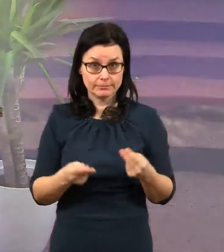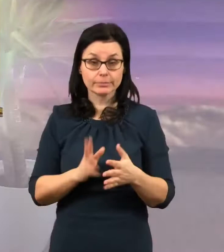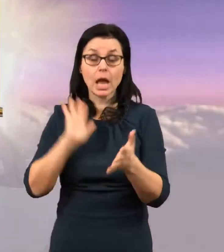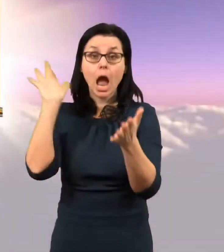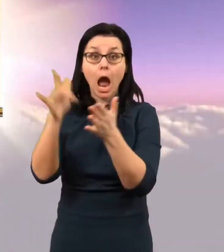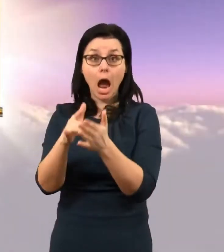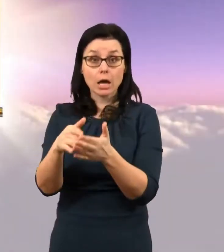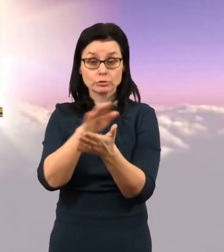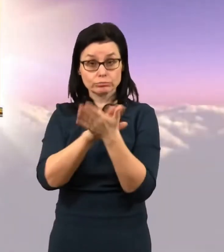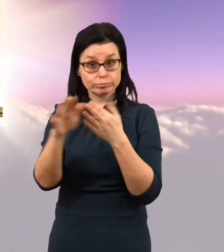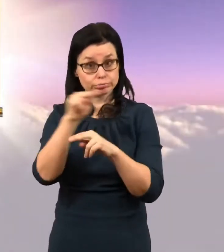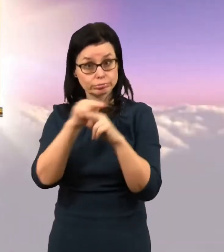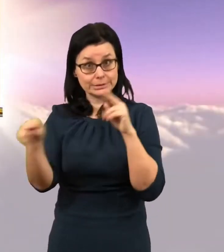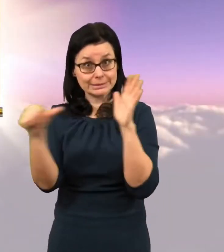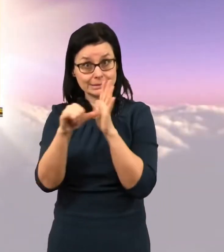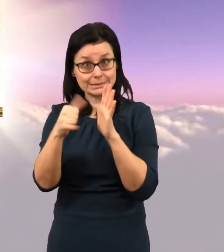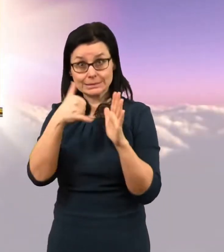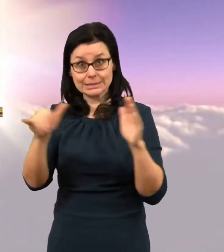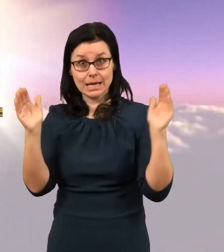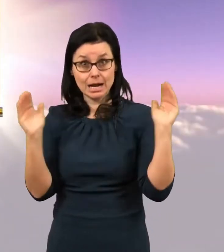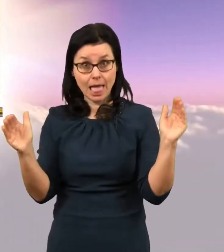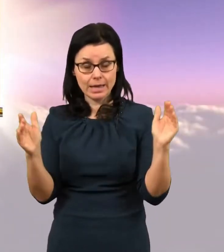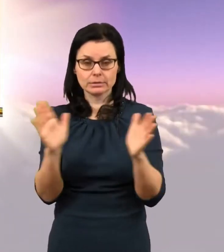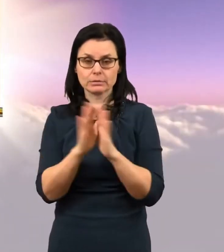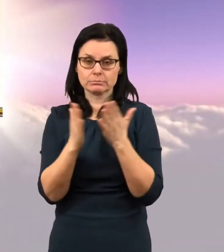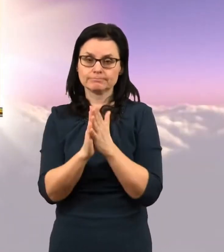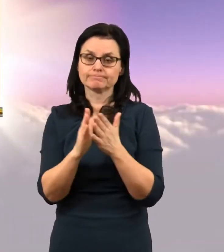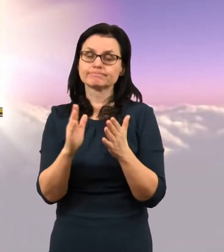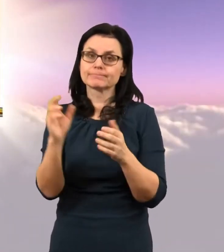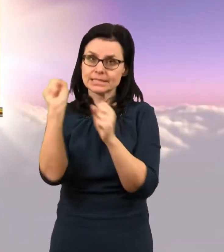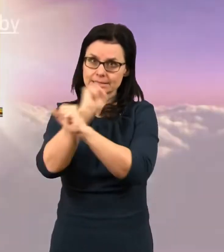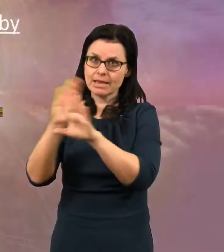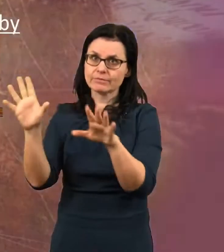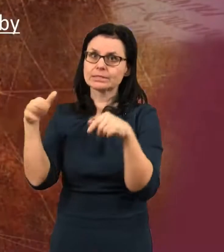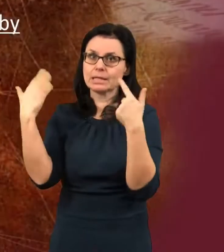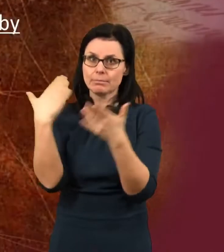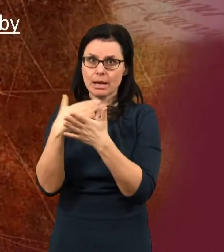tisíc let, píše kniha z Jevení v sedmé kapitole